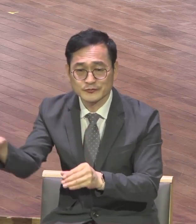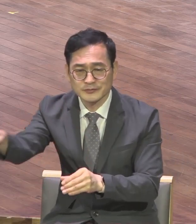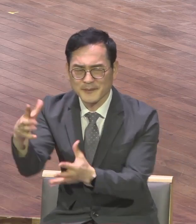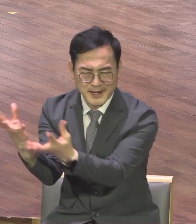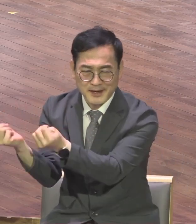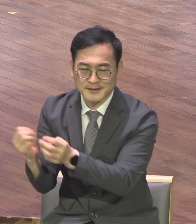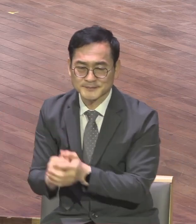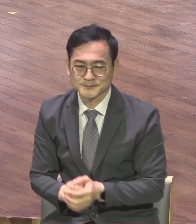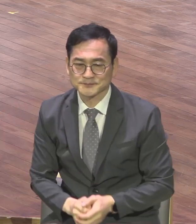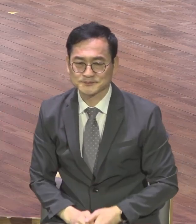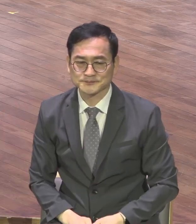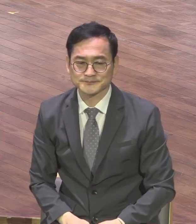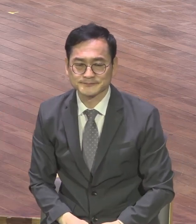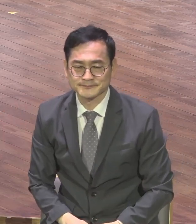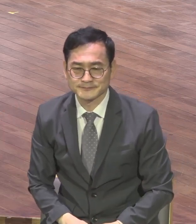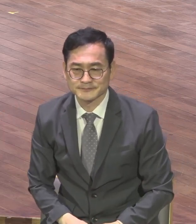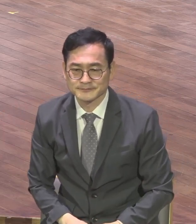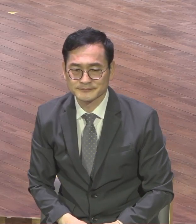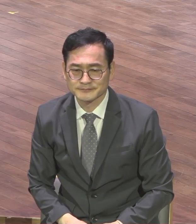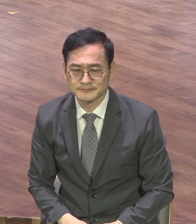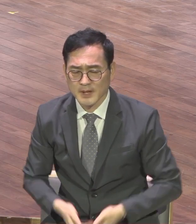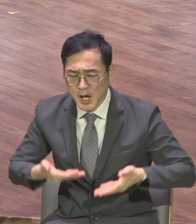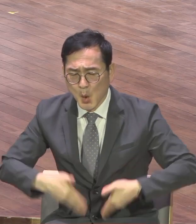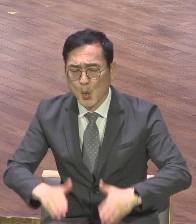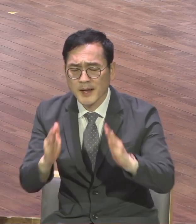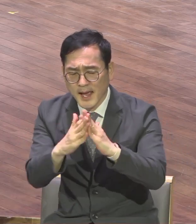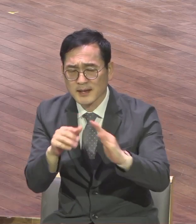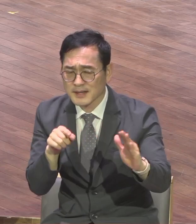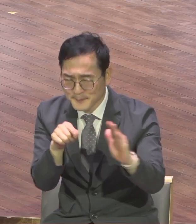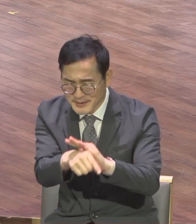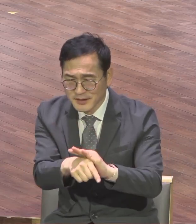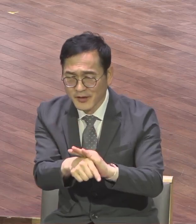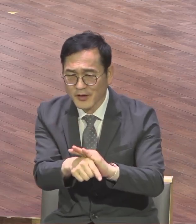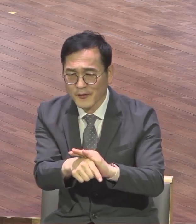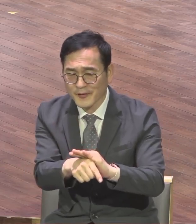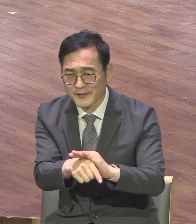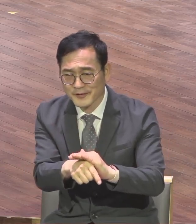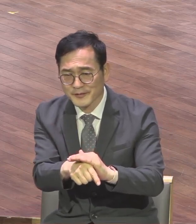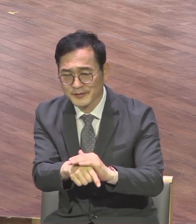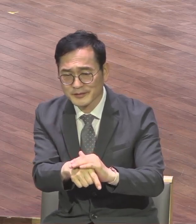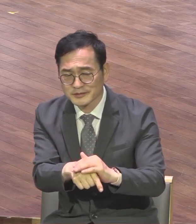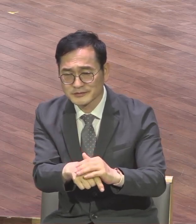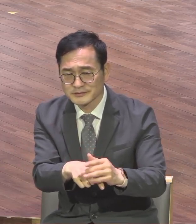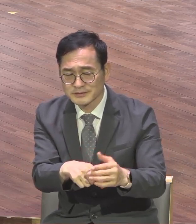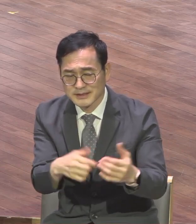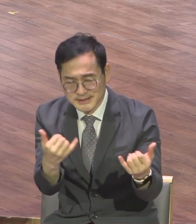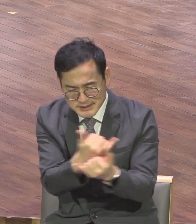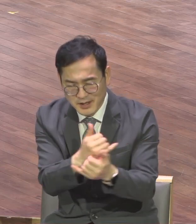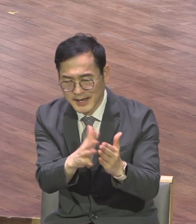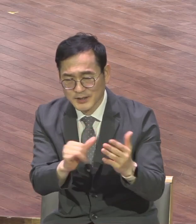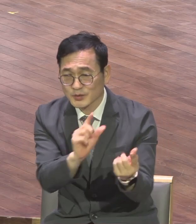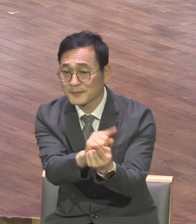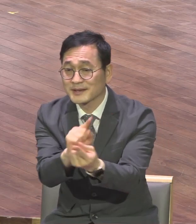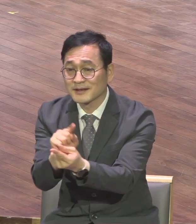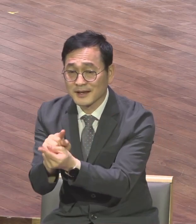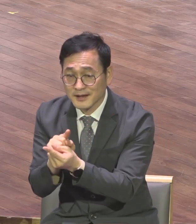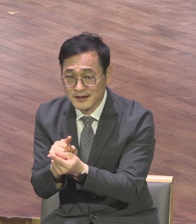만남이 이미 불신 친척과 지인들에게 여러분 지난주 설교했습니다 예수를